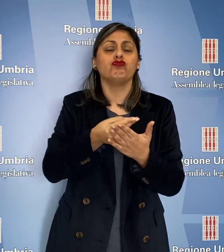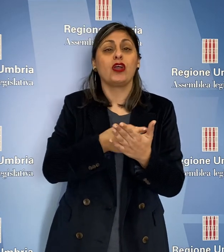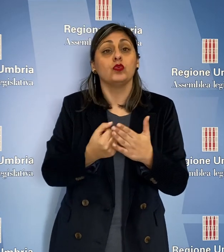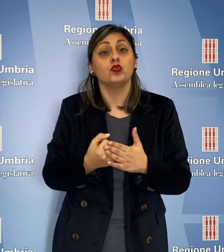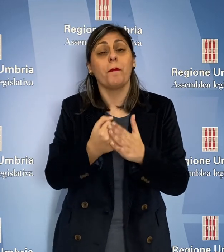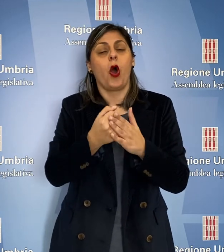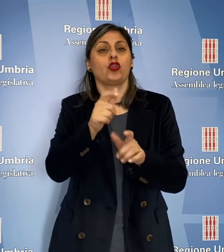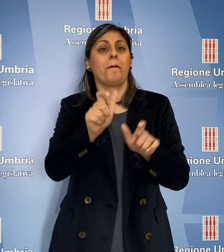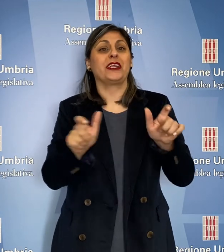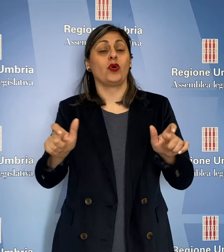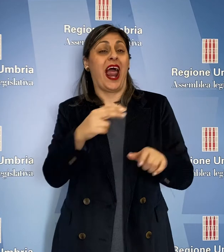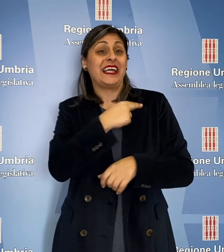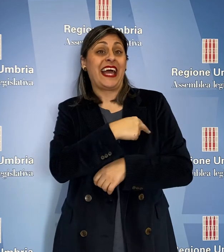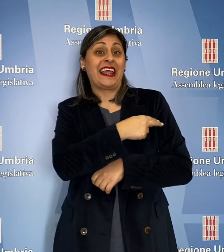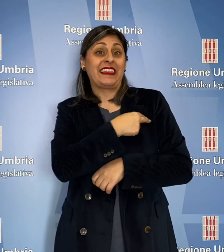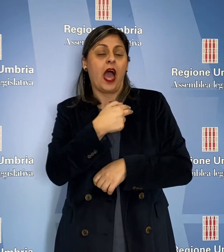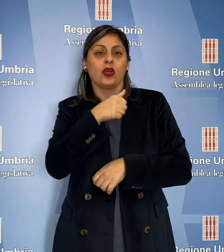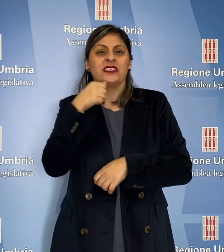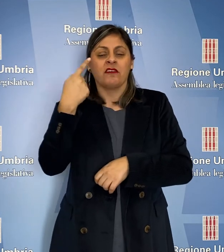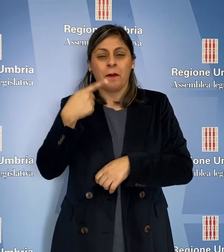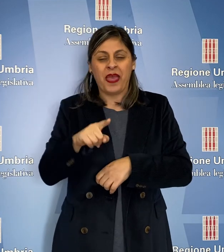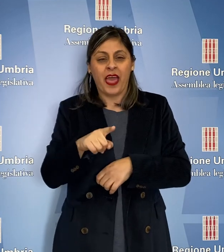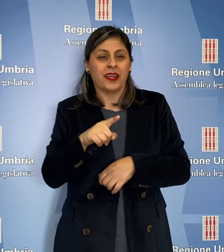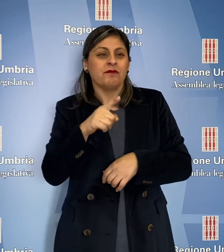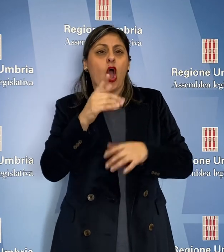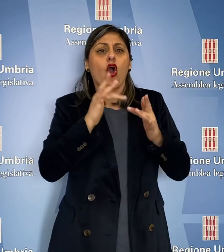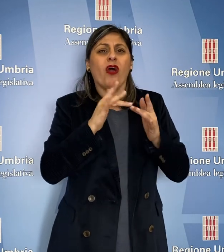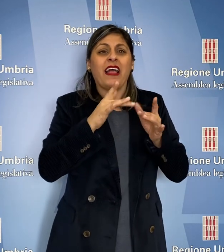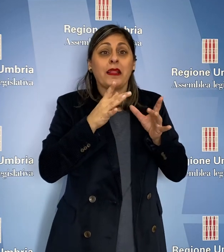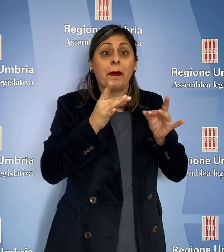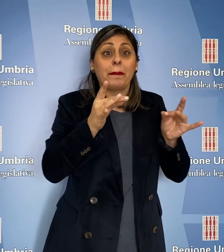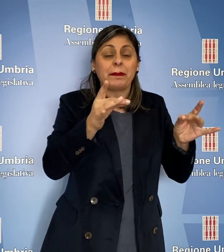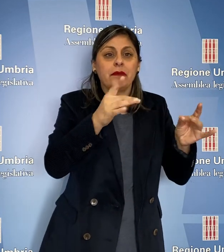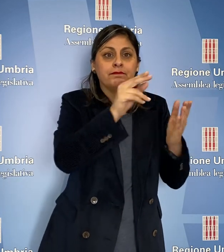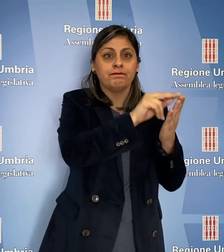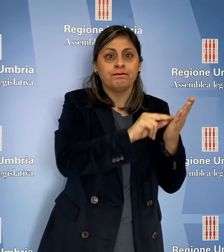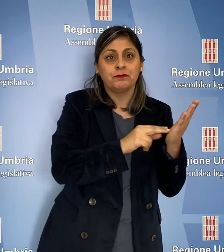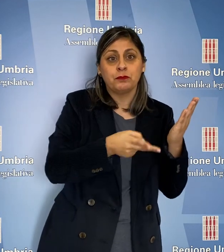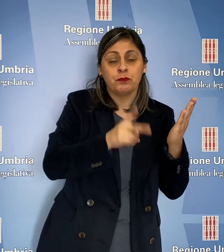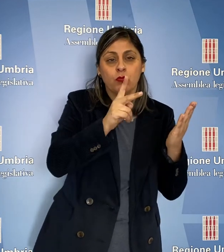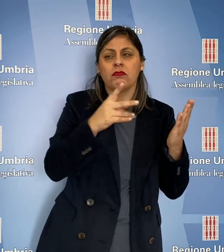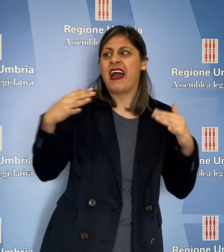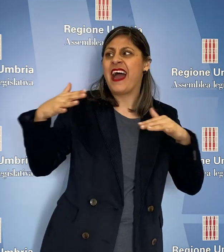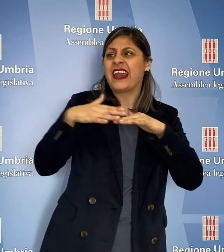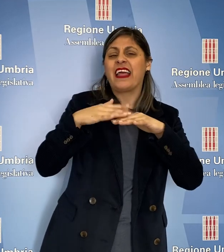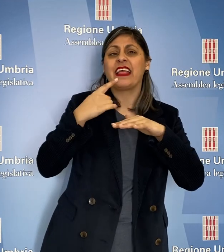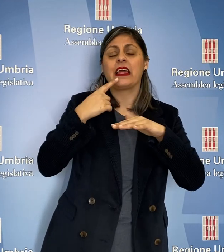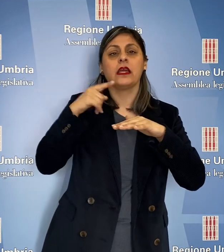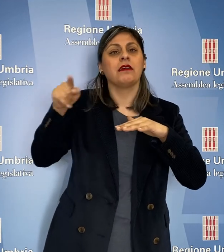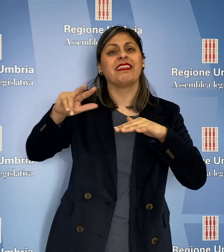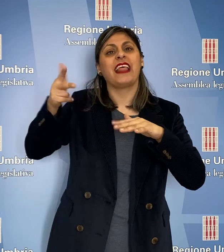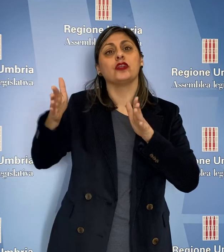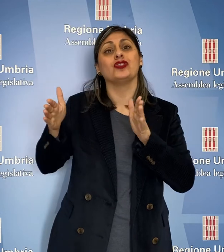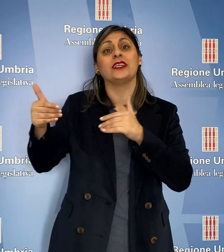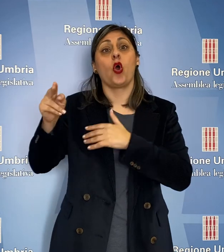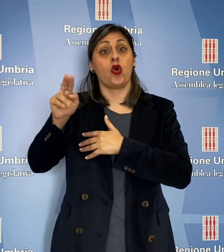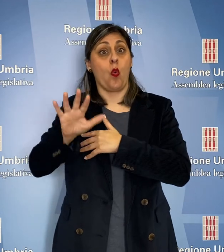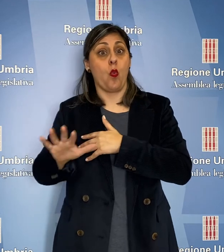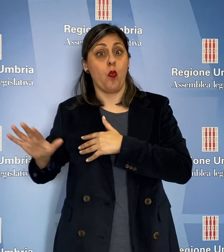sanitario per la gestione amministrativa del contact tracing, definendo sinergie con la rete del terzo settore Umbro, comuni e